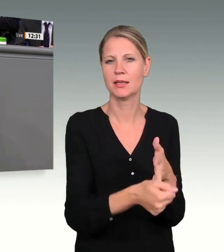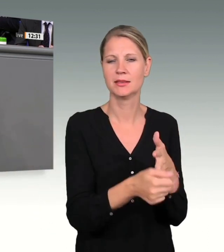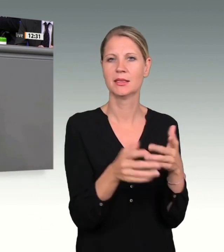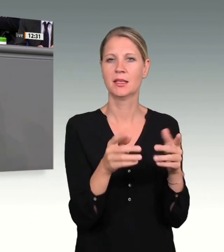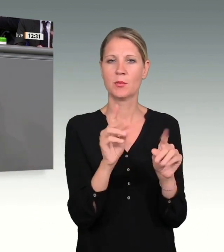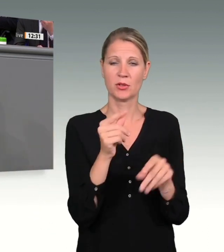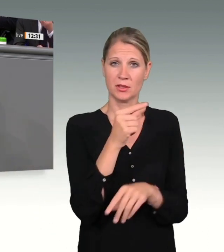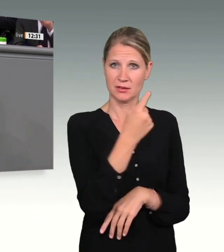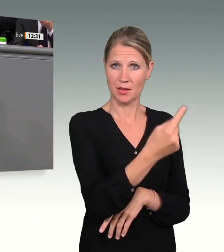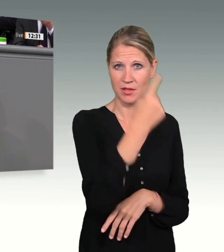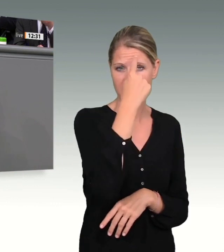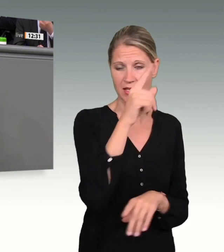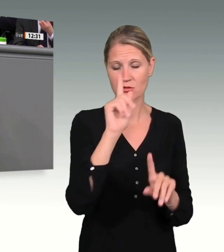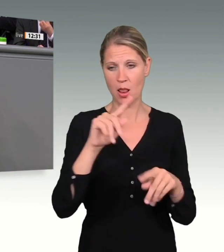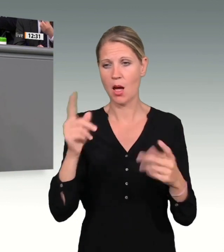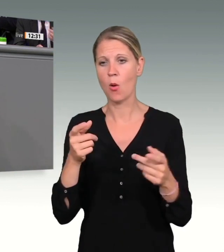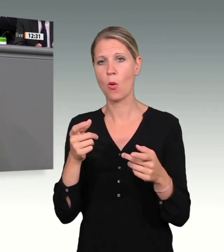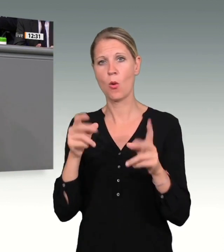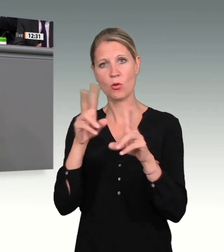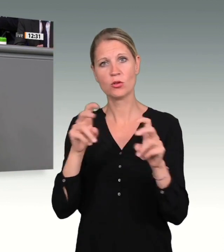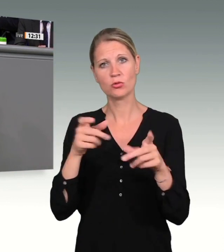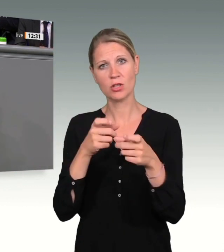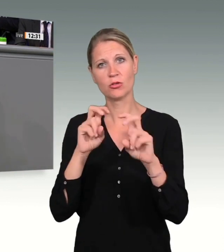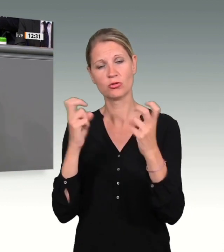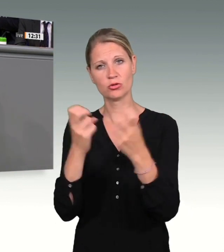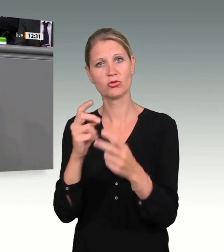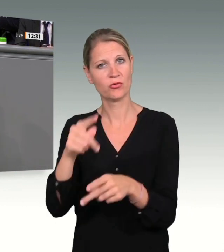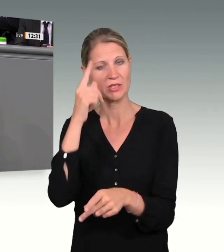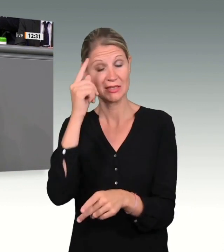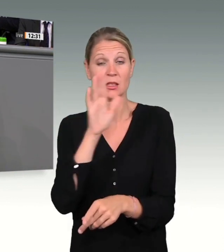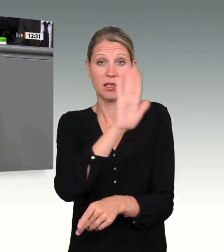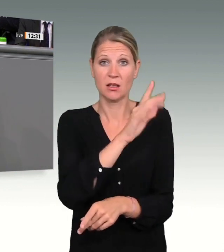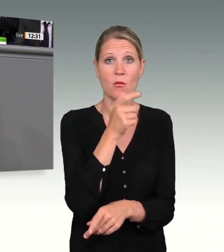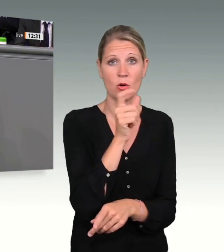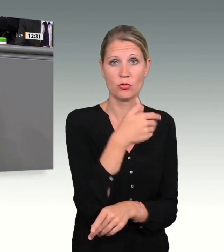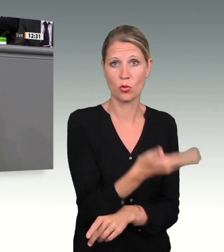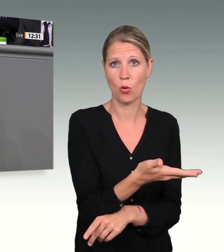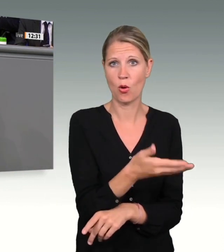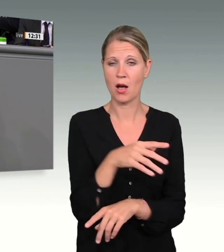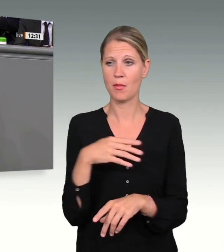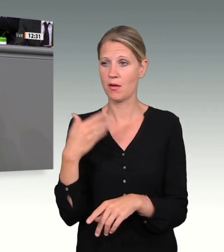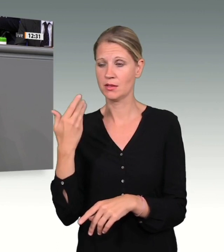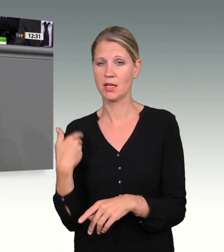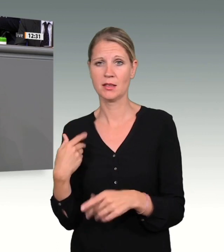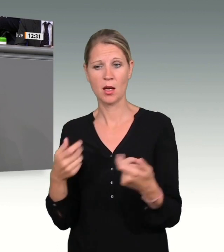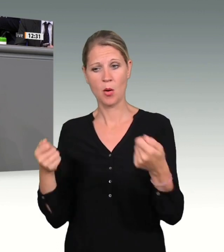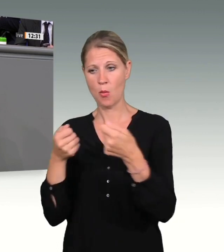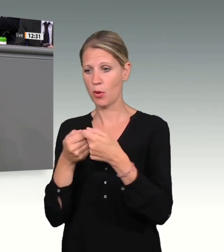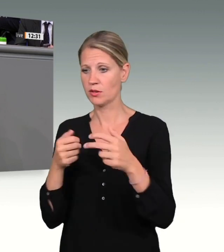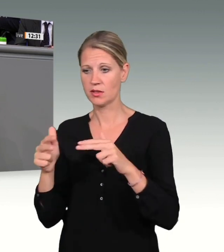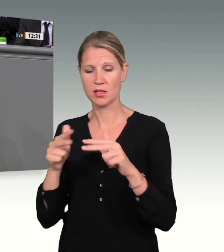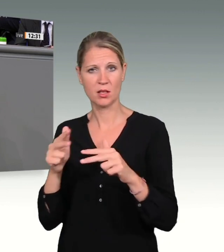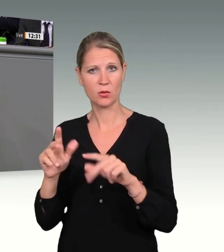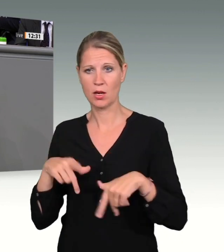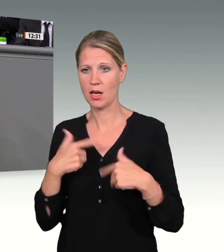Was wir allerdings im Untersuchungsausschuss seitens der Bundesregierung erlebt haben, war eine Aufklärung mit angezogener Handbremse.